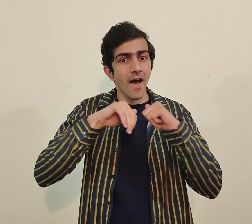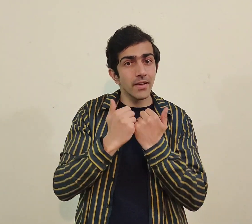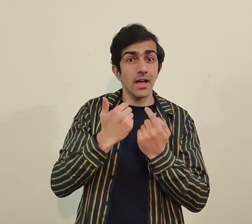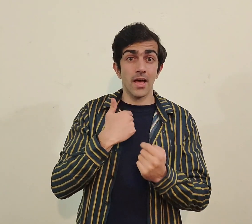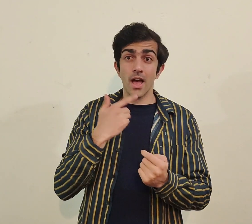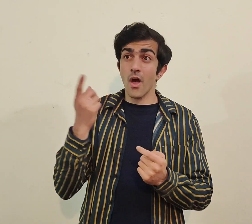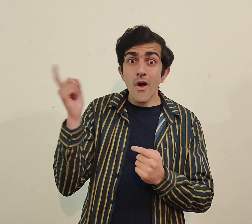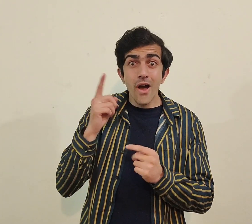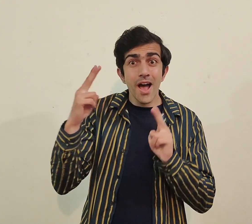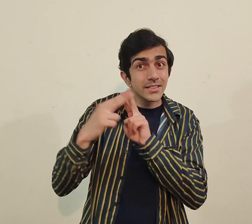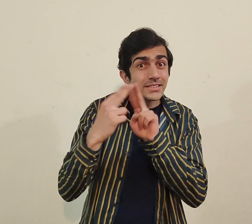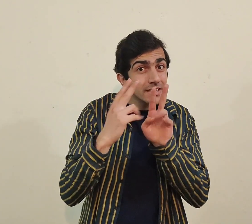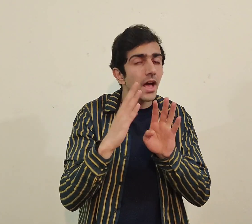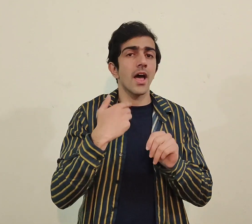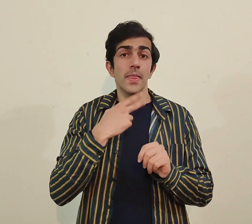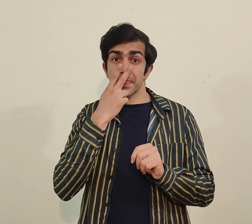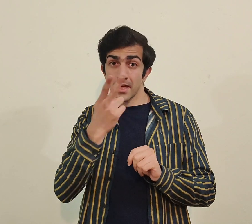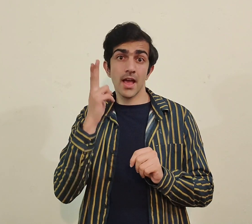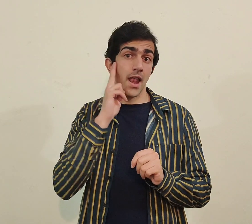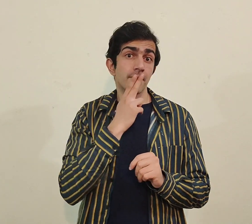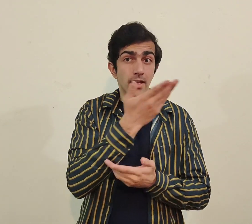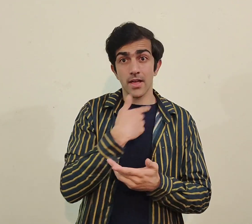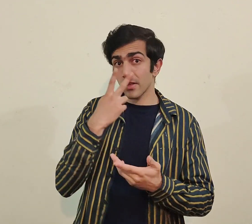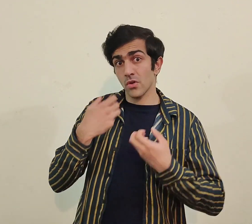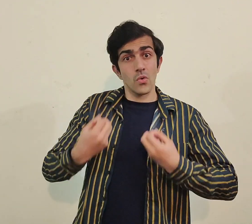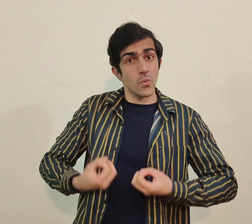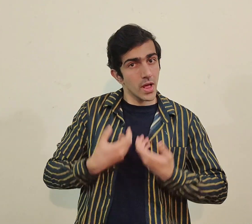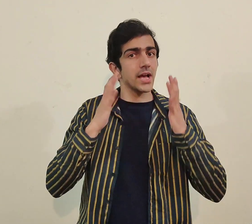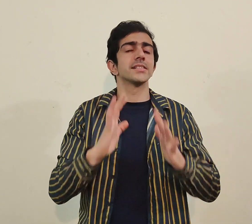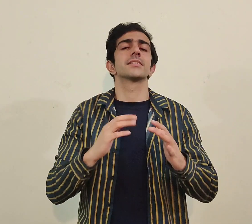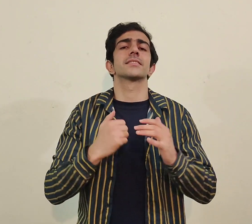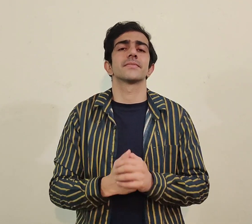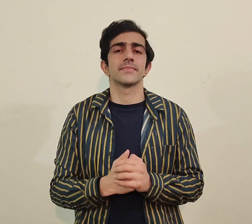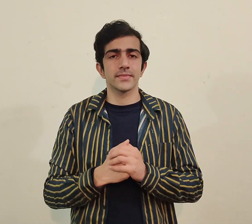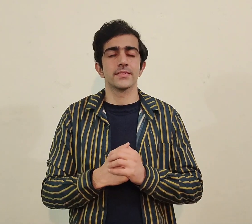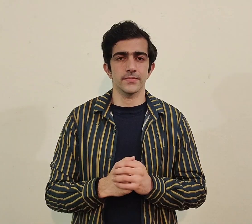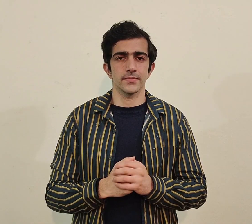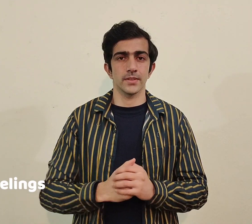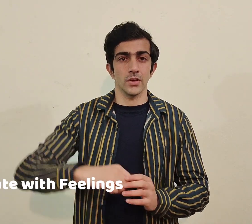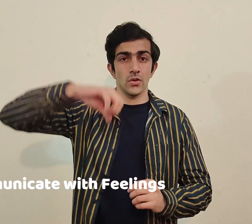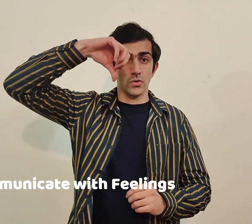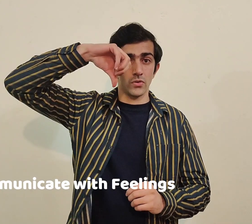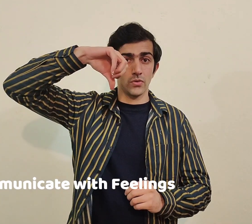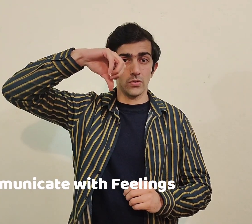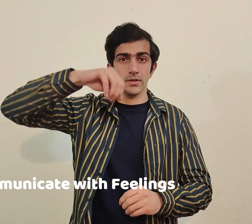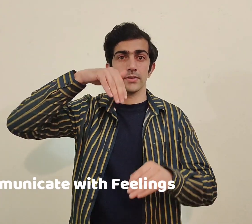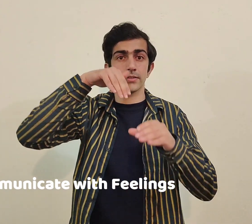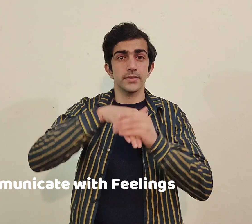یا tap کر کے یا hello how are you کہہ کے اتنے تو sign کر سکتے ہیں تو اس طرح deaf person خوش ہو نمبر